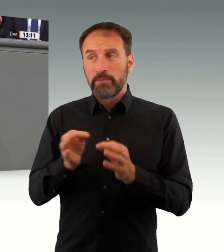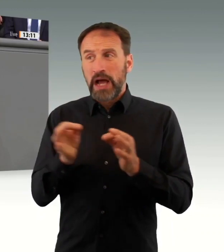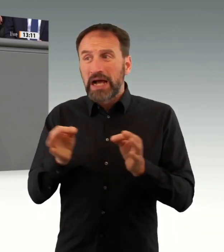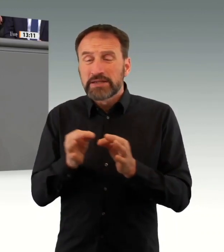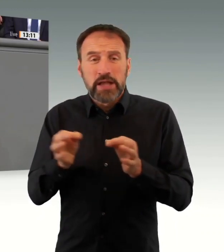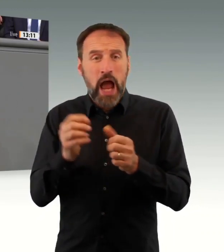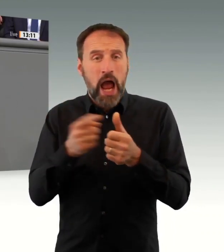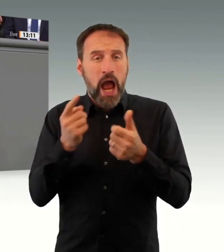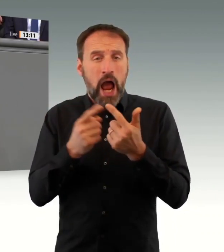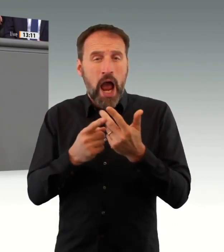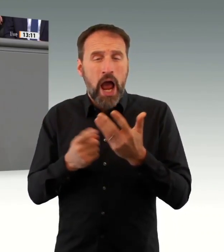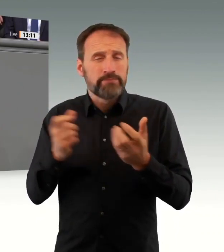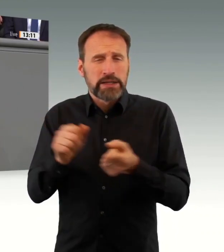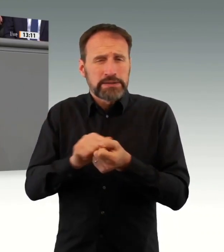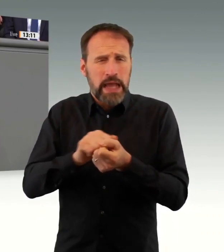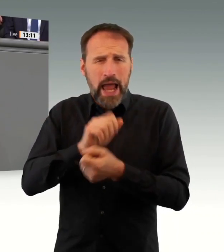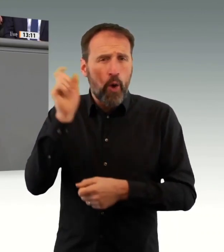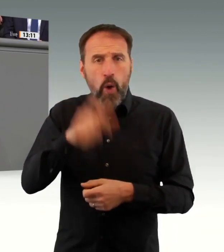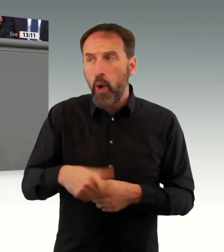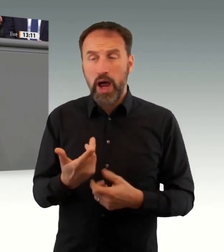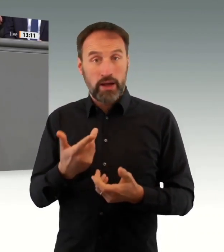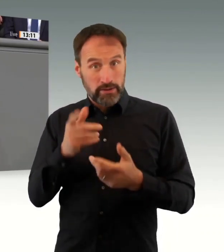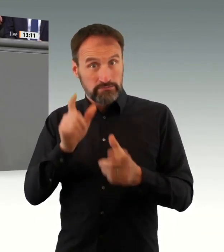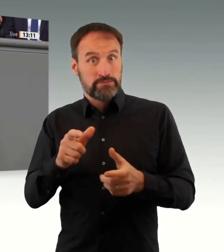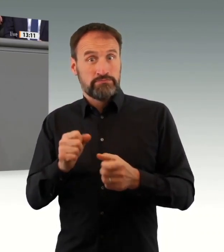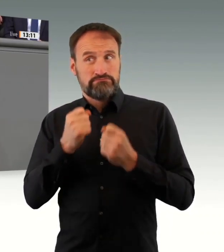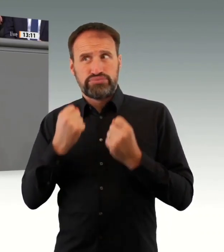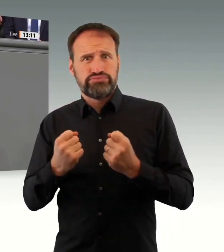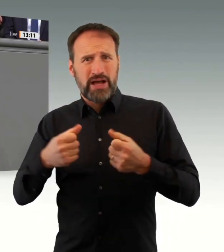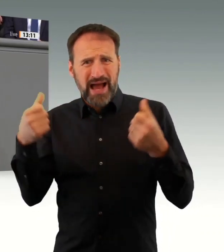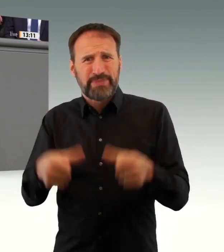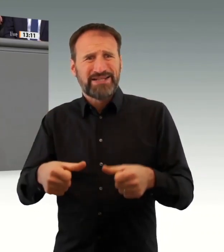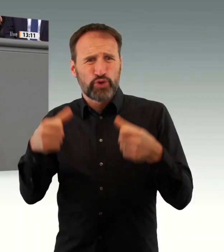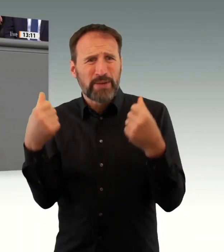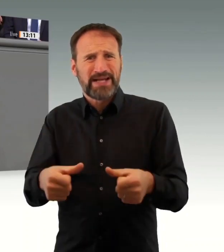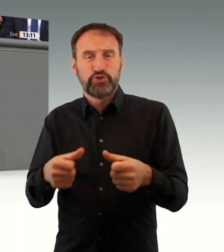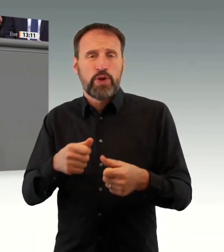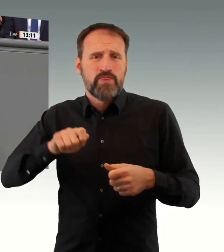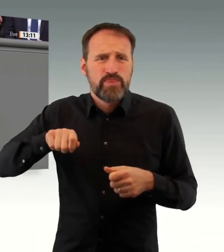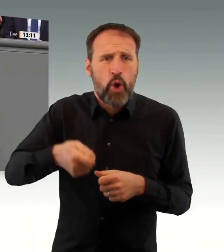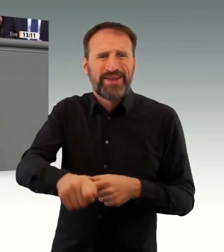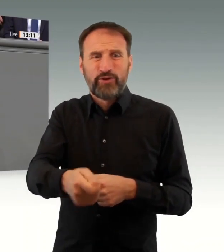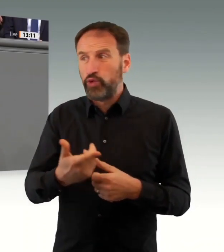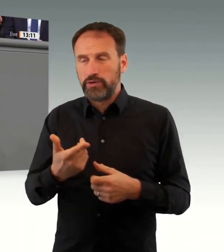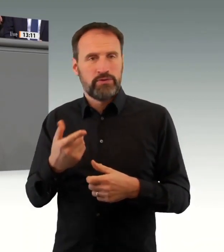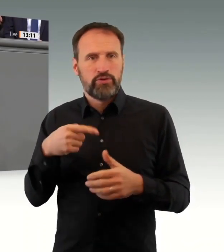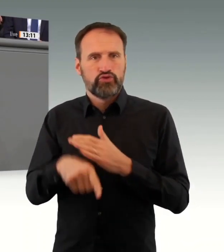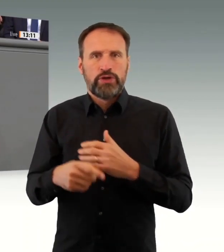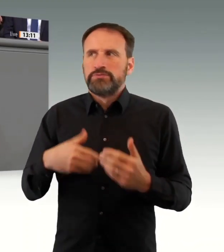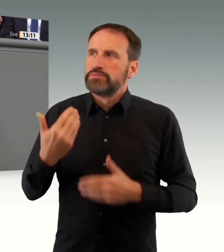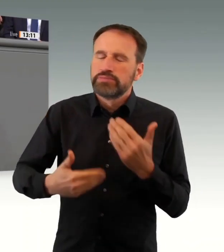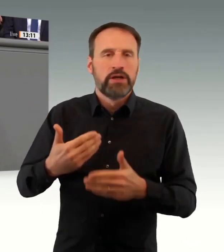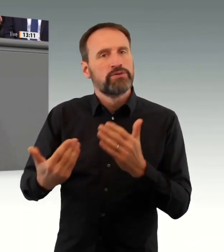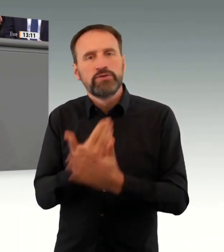Ohne nachgewiesenen medizinisch-epidemiologischen Nutzen bei gleichzeitig fatalen